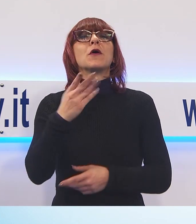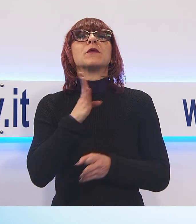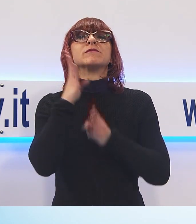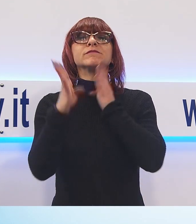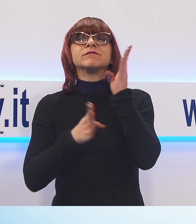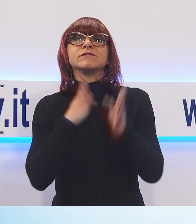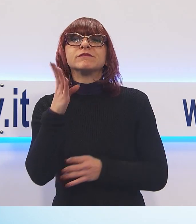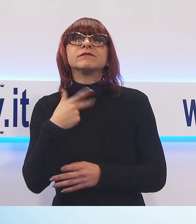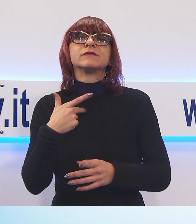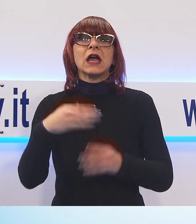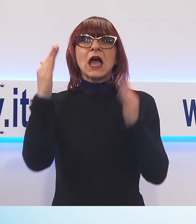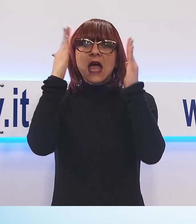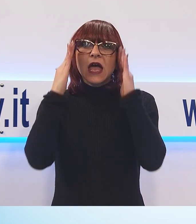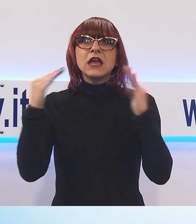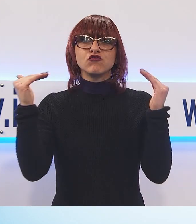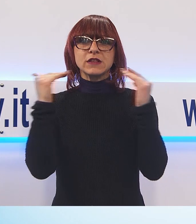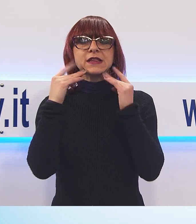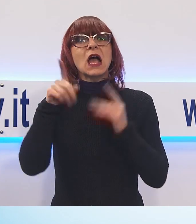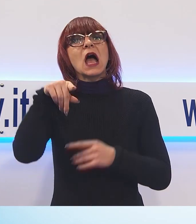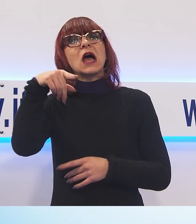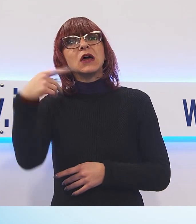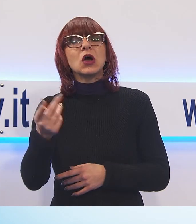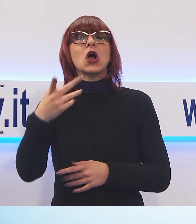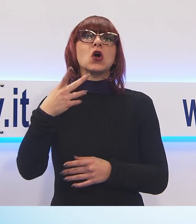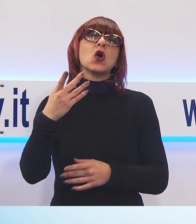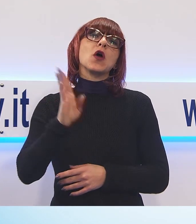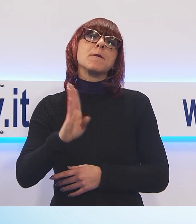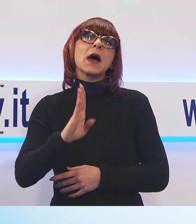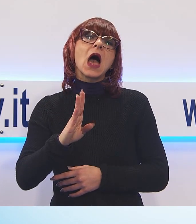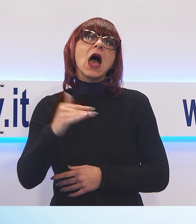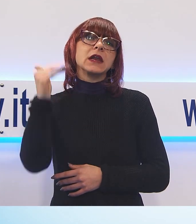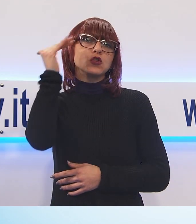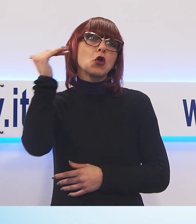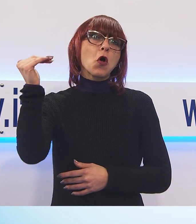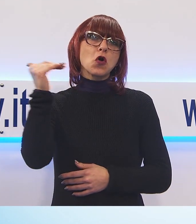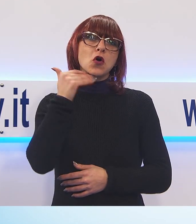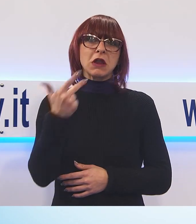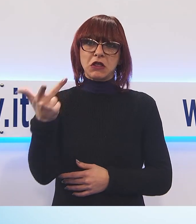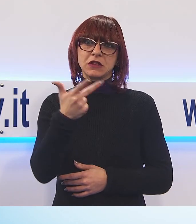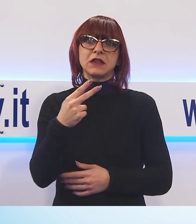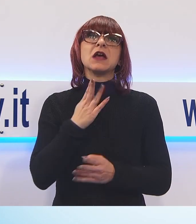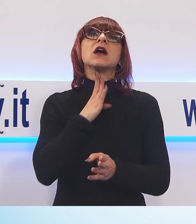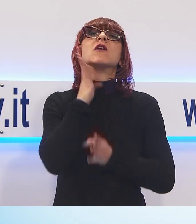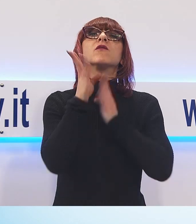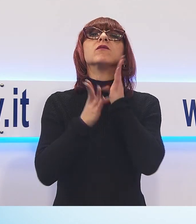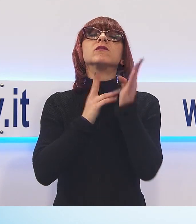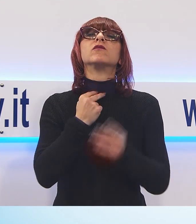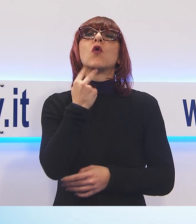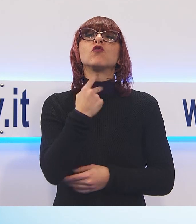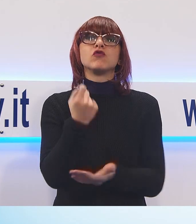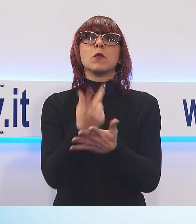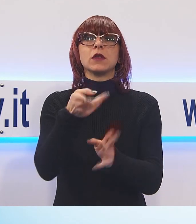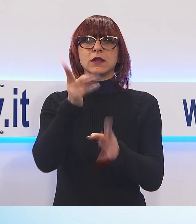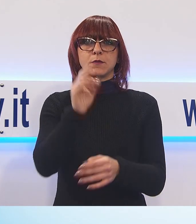e un baritono italiano sono le voci che si sono particolarmente distinte. Consegneremo un premio chiamato